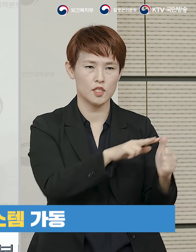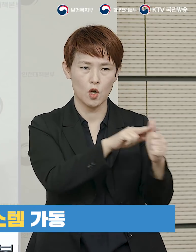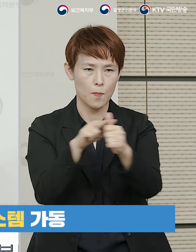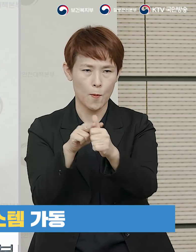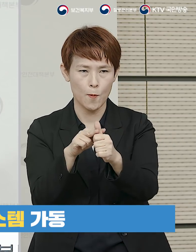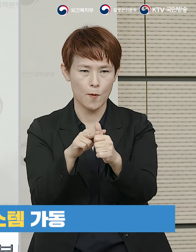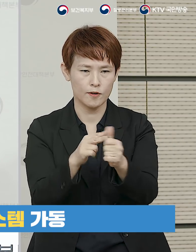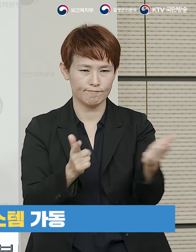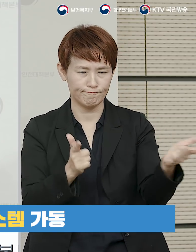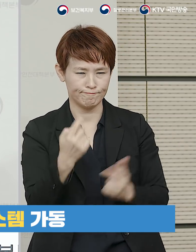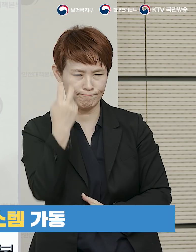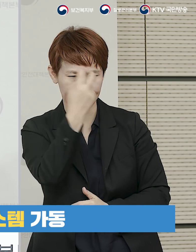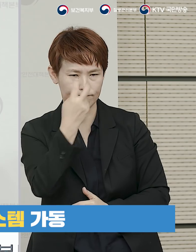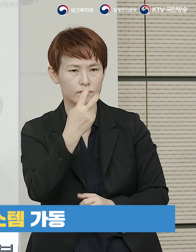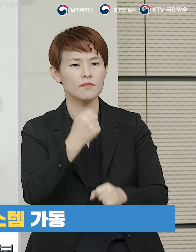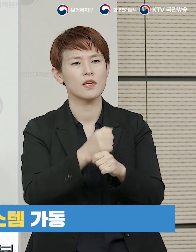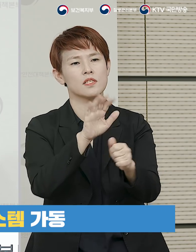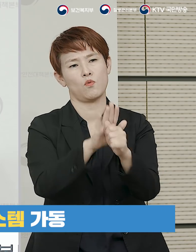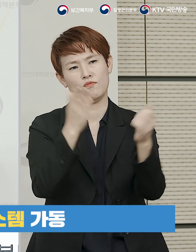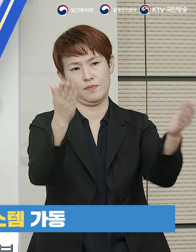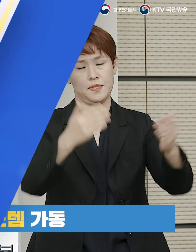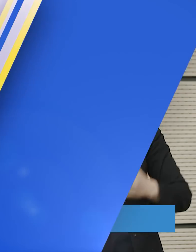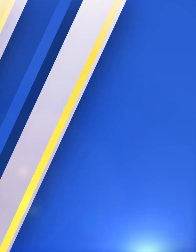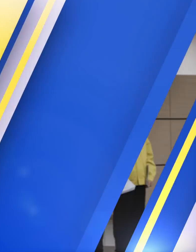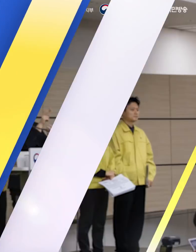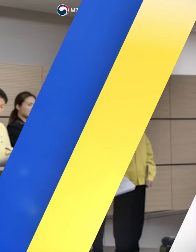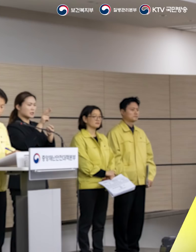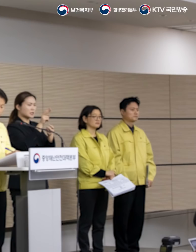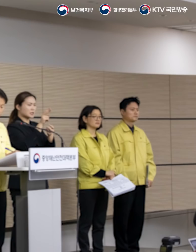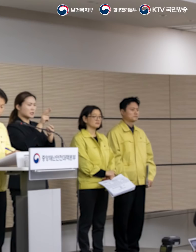철저하게 통제하고 지원토록 하겠습니다